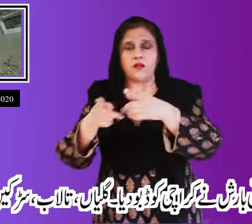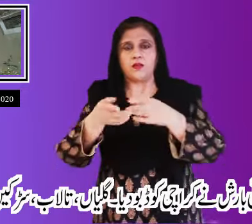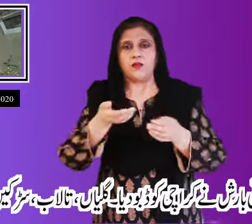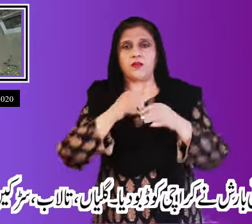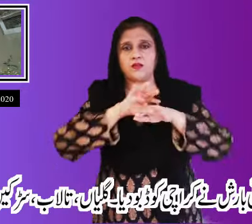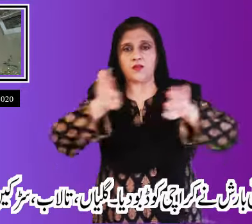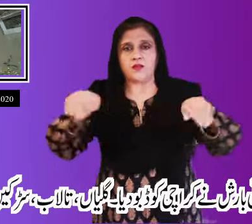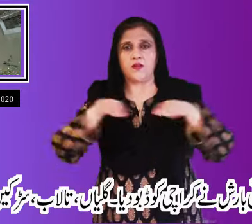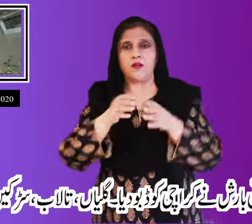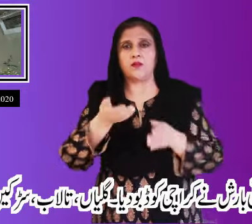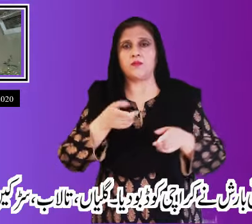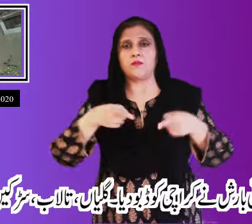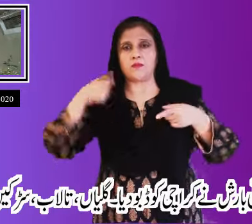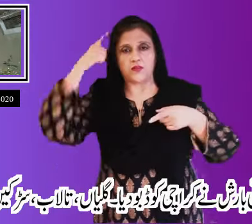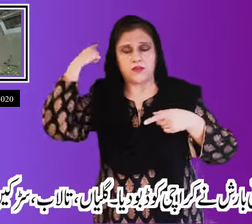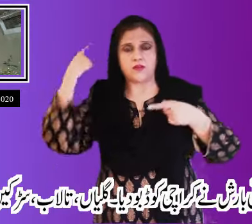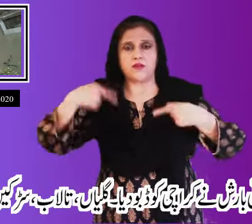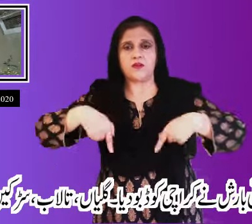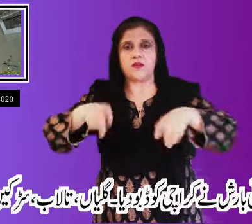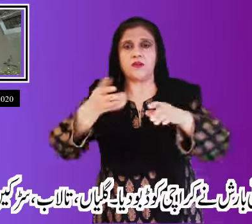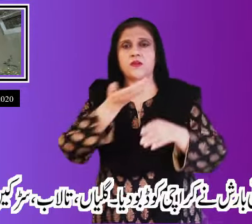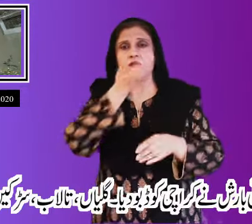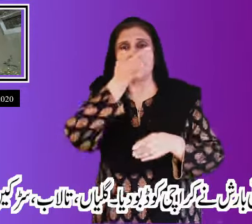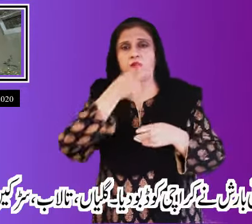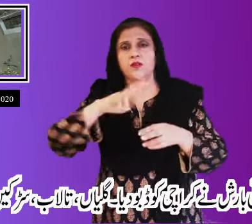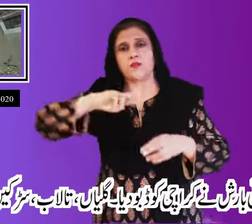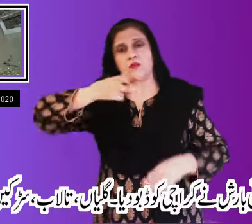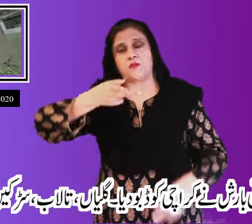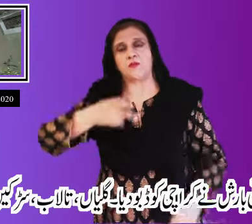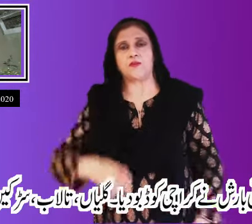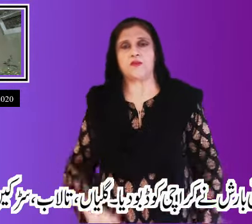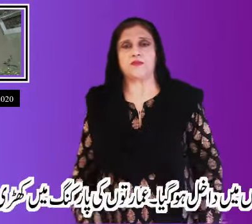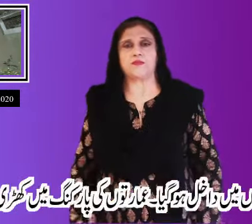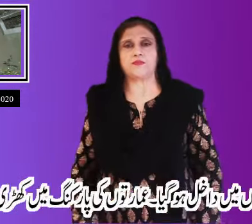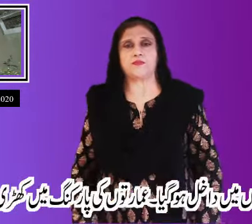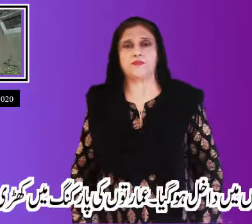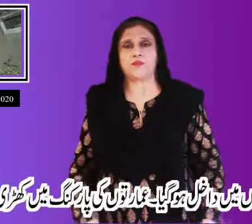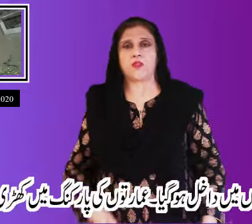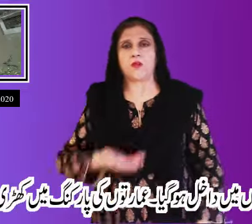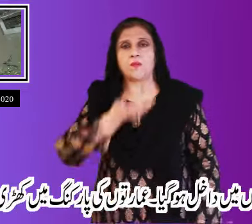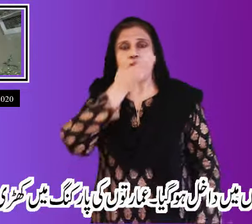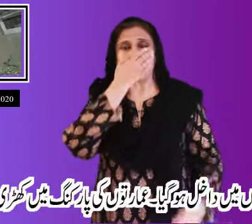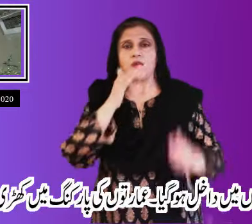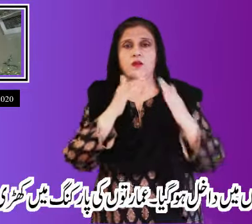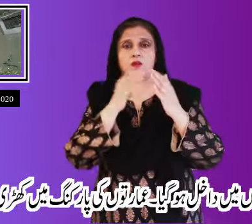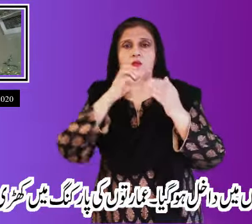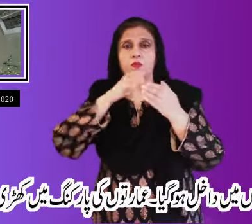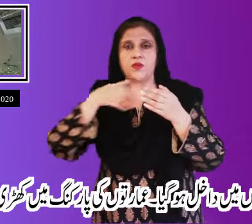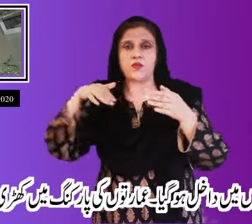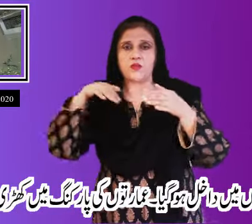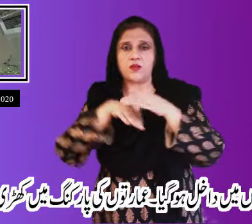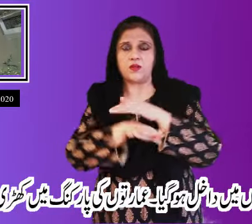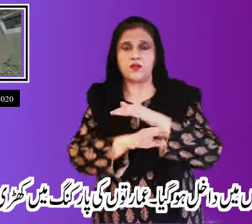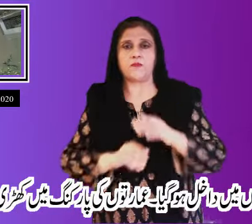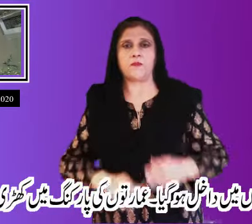تالاب سڑکیں دریا بن گئی پانی گھروں میں داخل ہو گیا